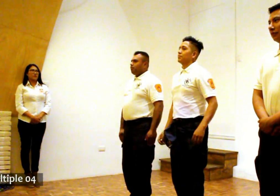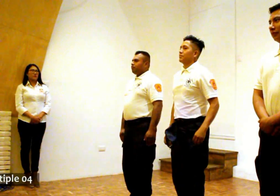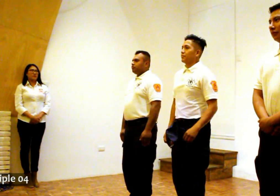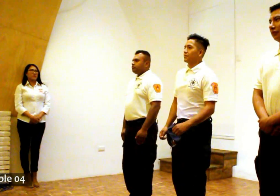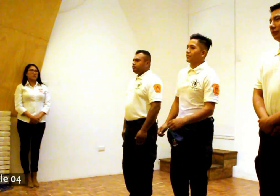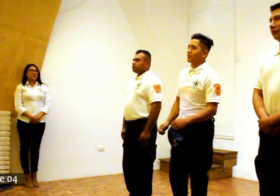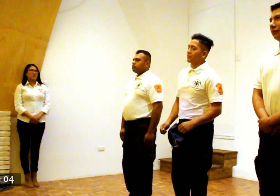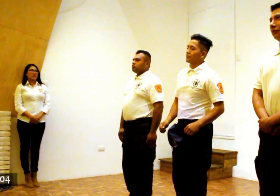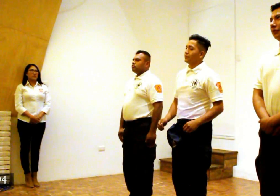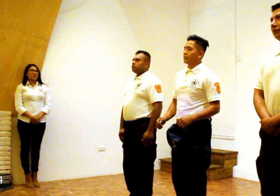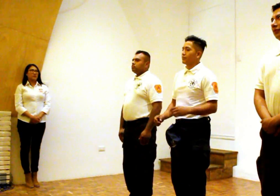Conserva la calma.